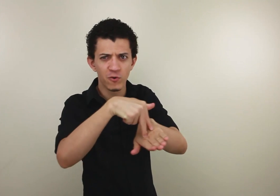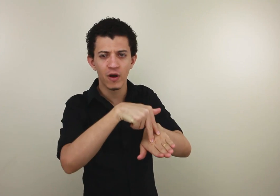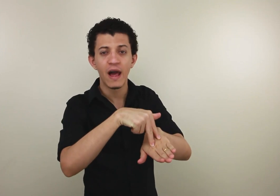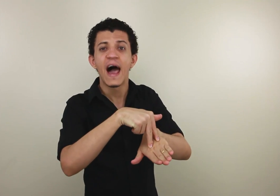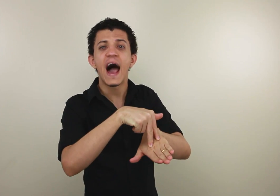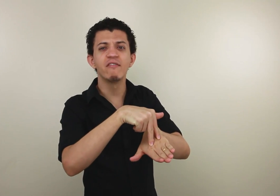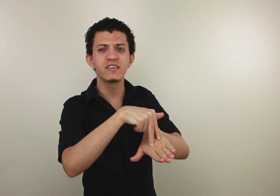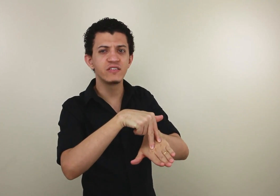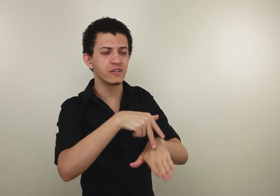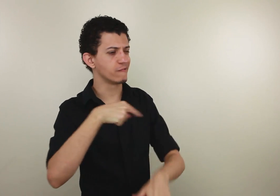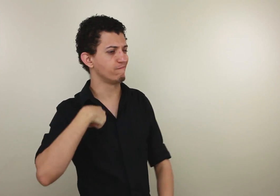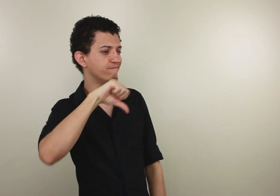Aí você diz